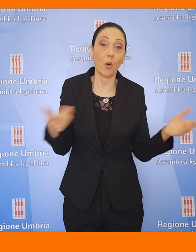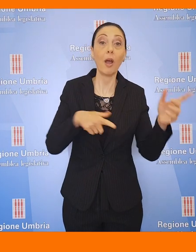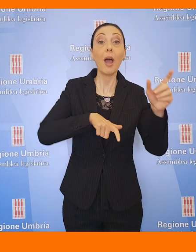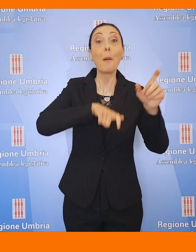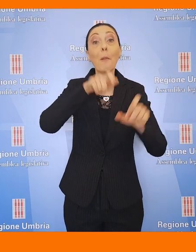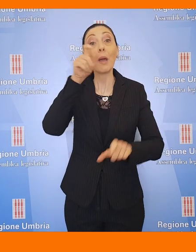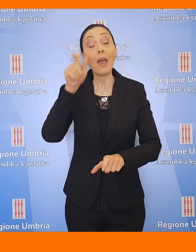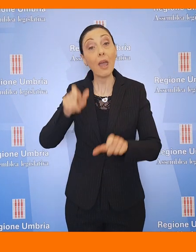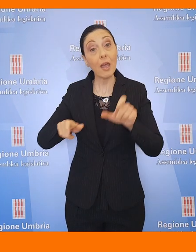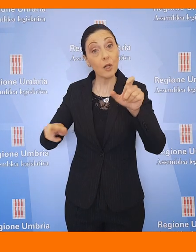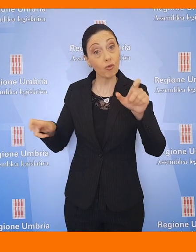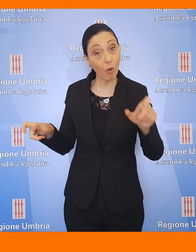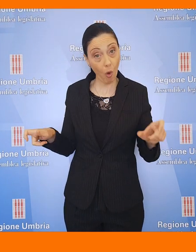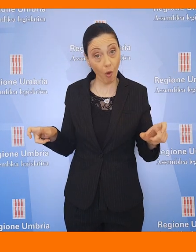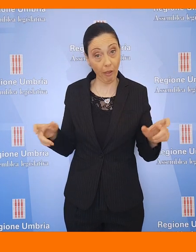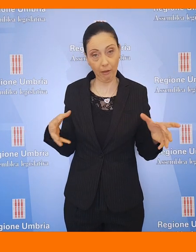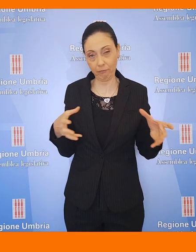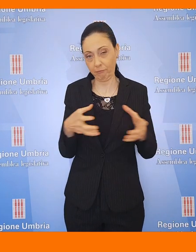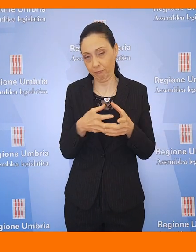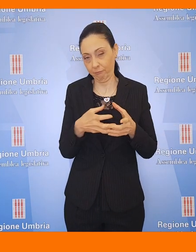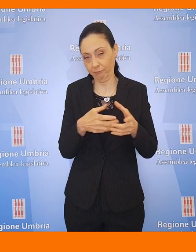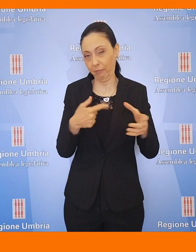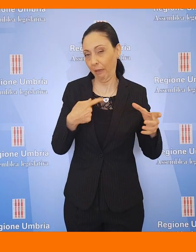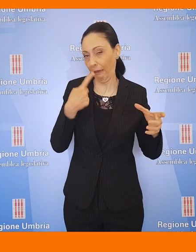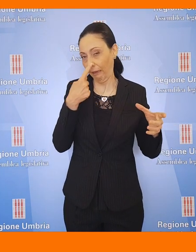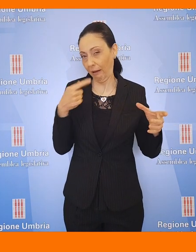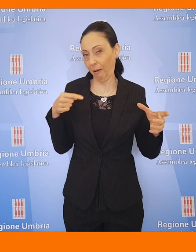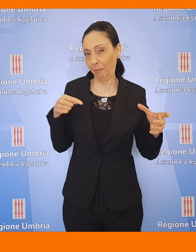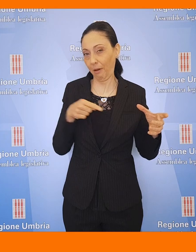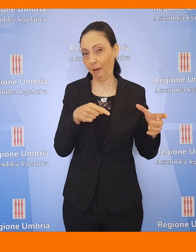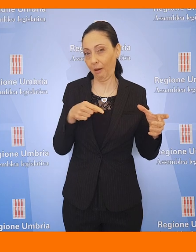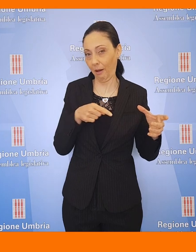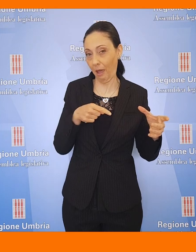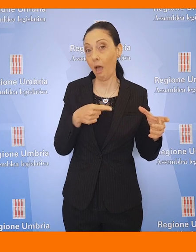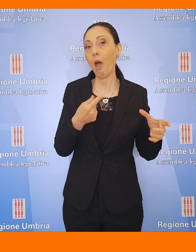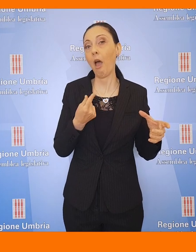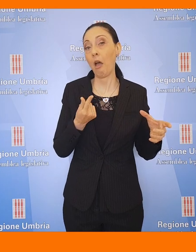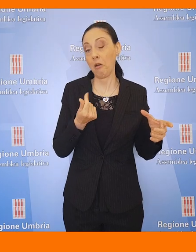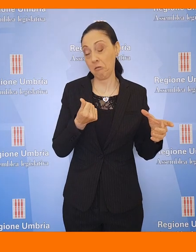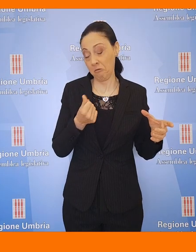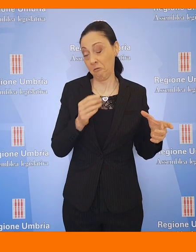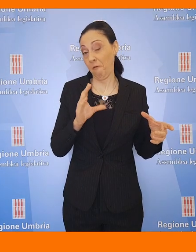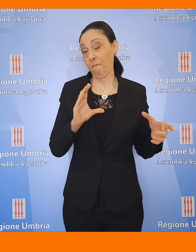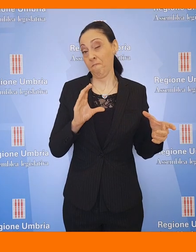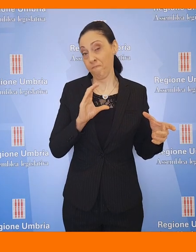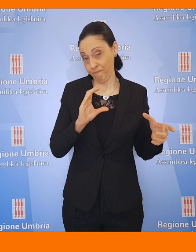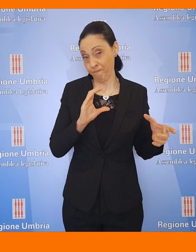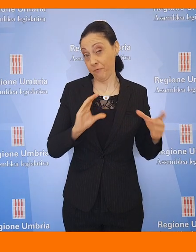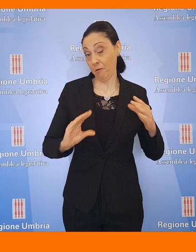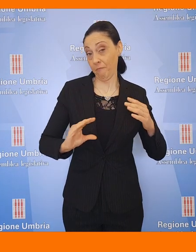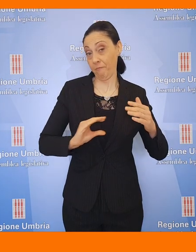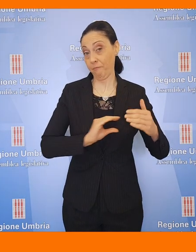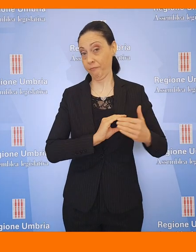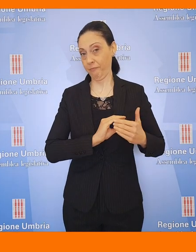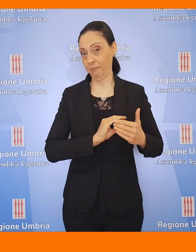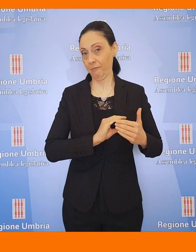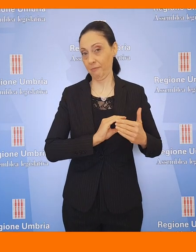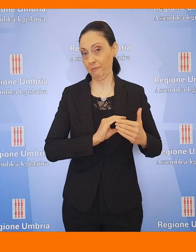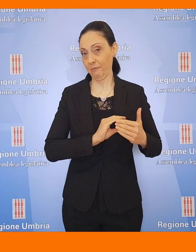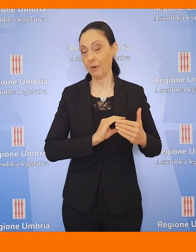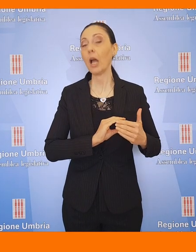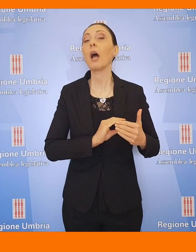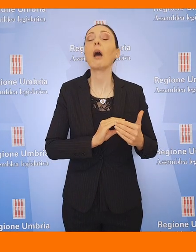che hanno grandi, le associazioni criminali che hanno grande disponibilità di denaro contante,